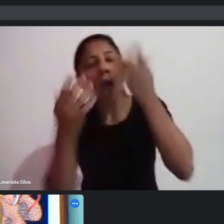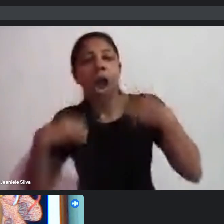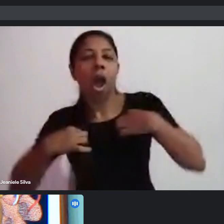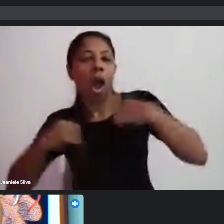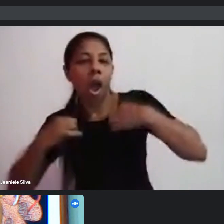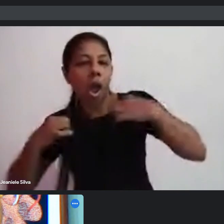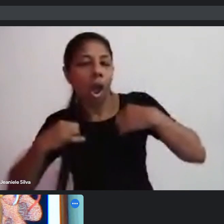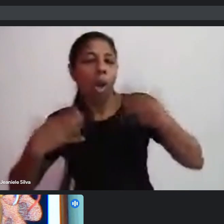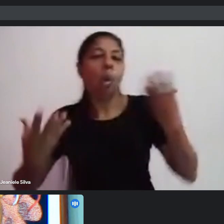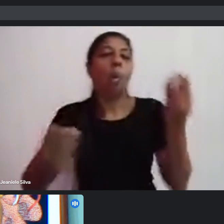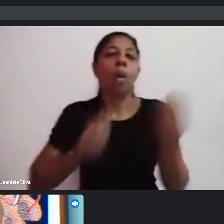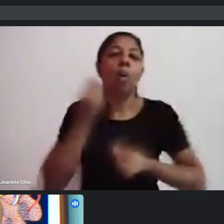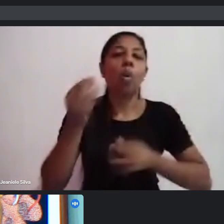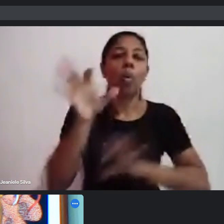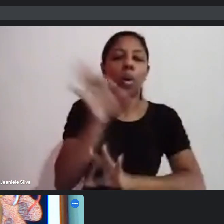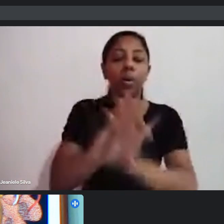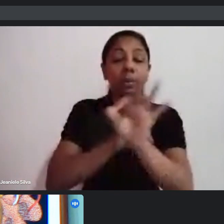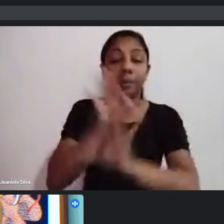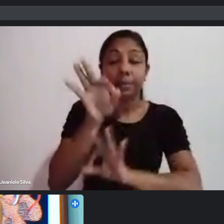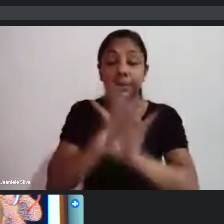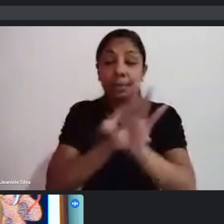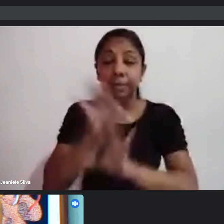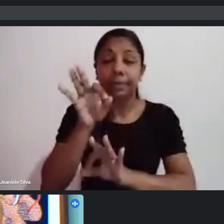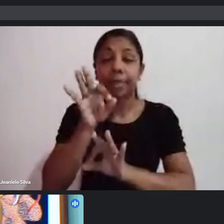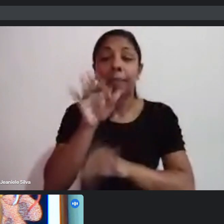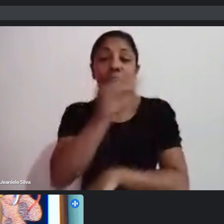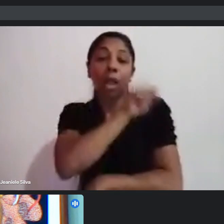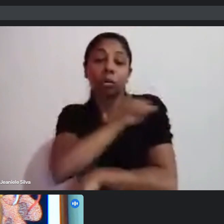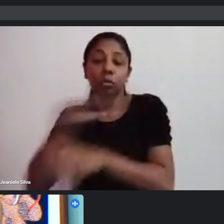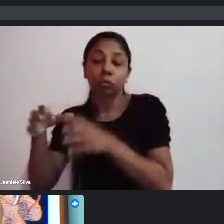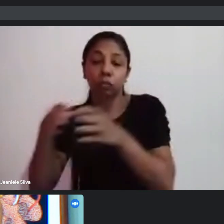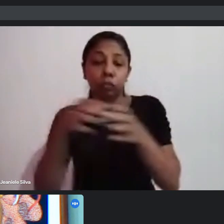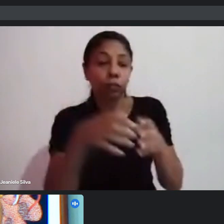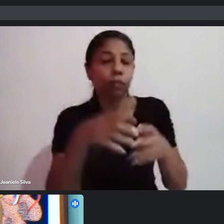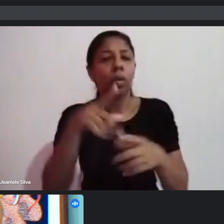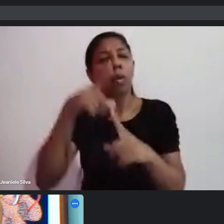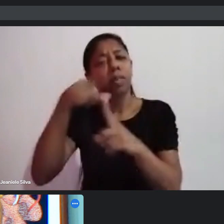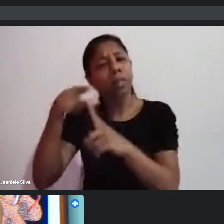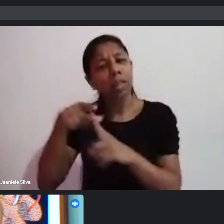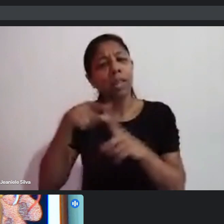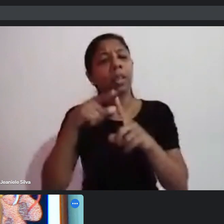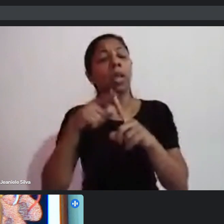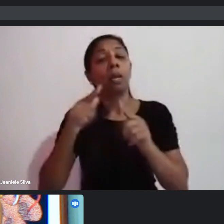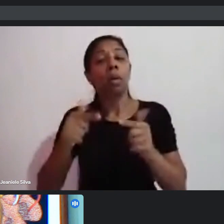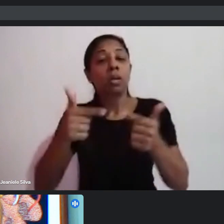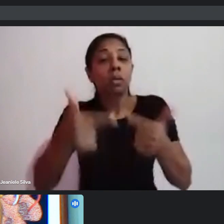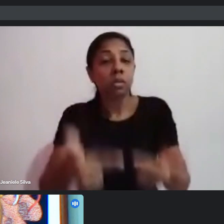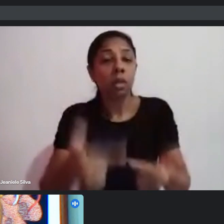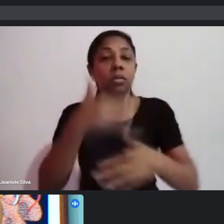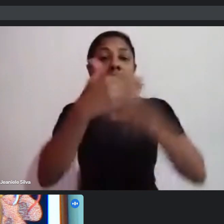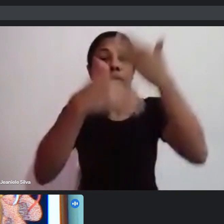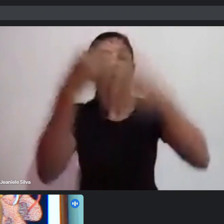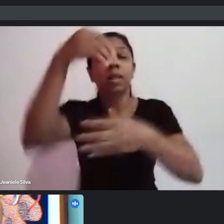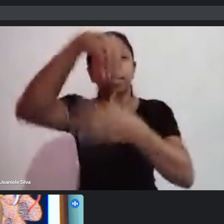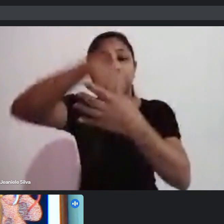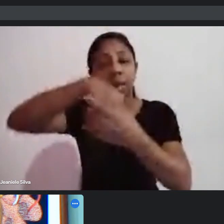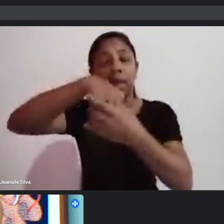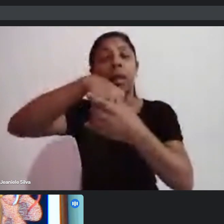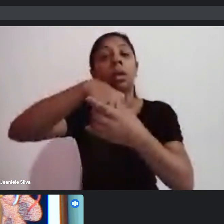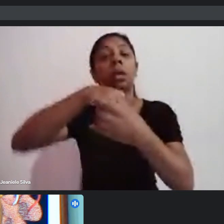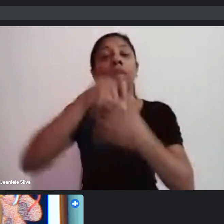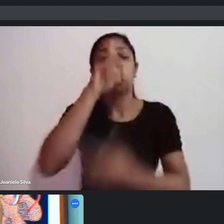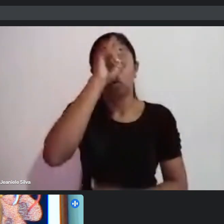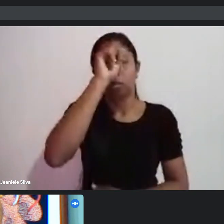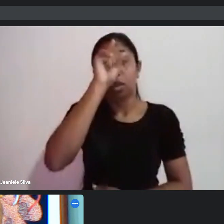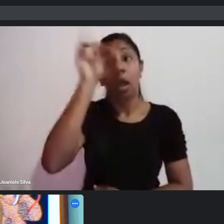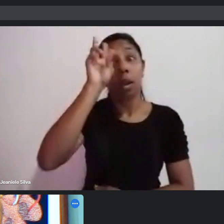levar existe algum tipo de ação que possa ser desenvolvido em algum hospital aí lembrar que tudo isso se for